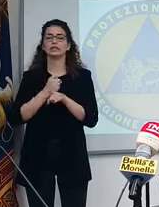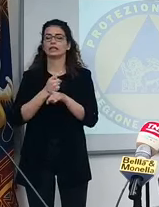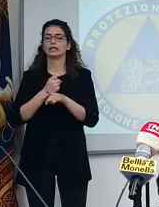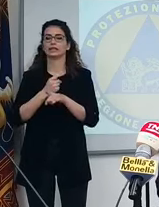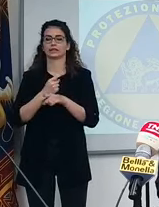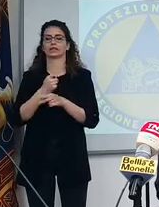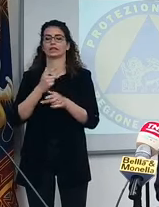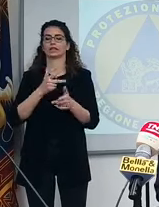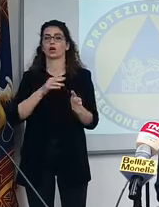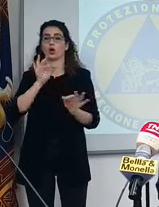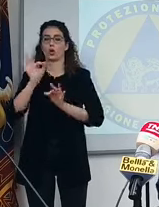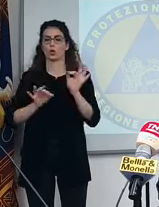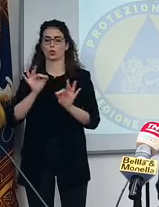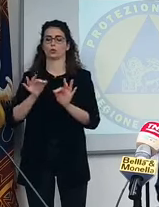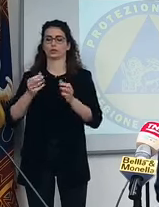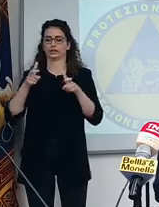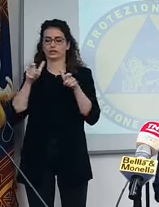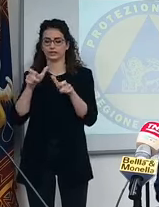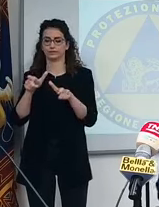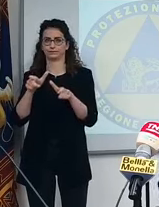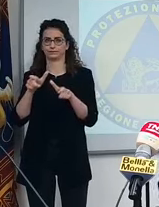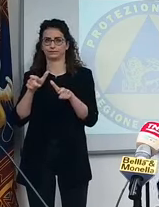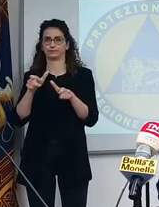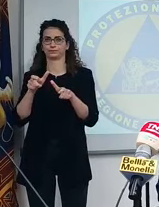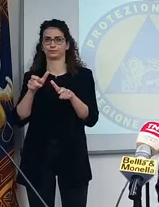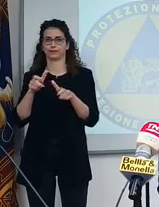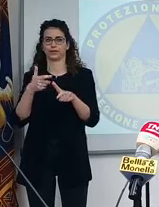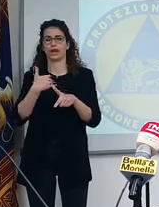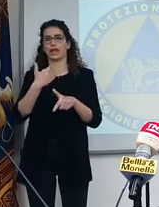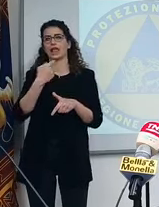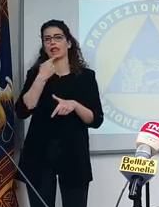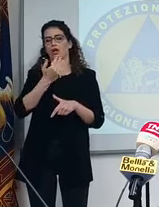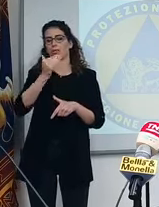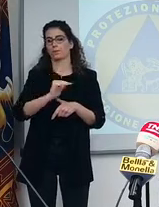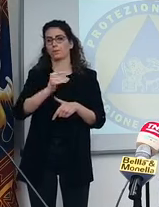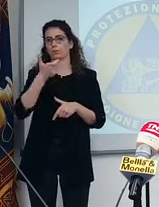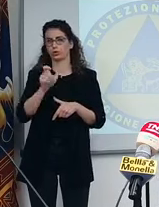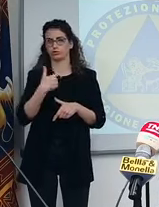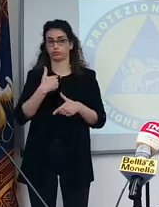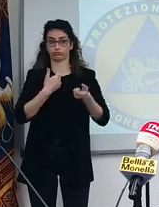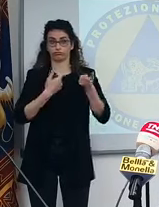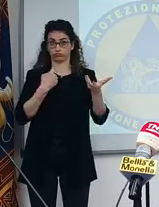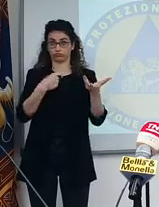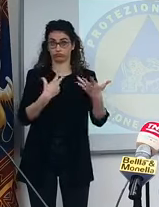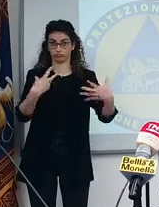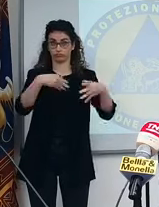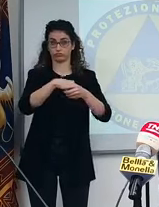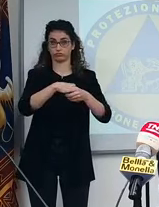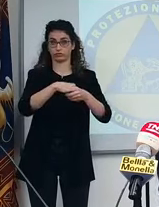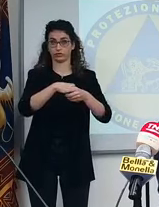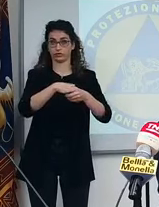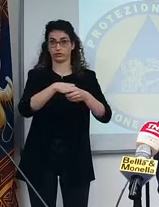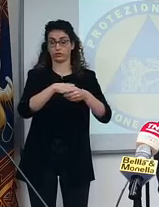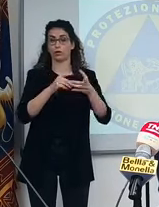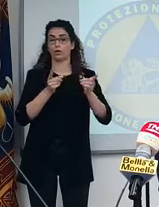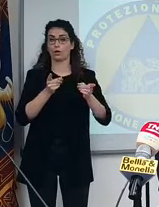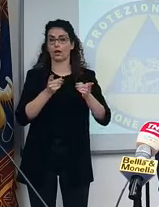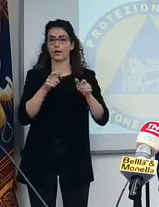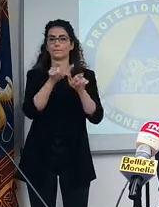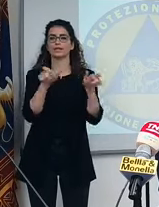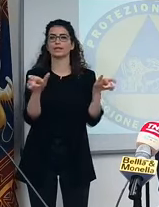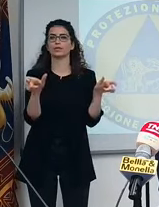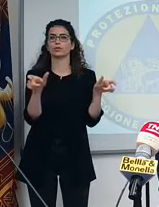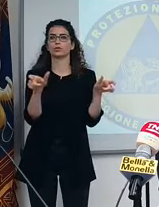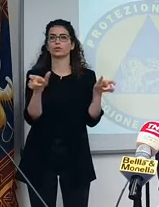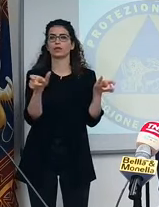intensive. Considerate che perché vi dico è un po' più bassa? Perché qui ci sono dentro anche, noi abbiamo catalogato anche coloro che